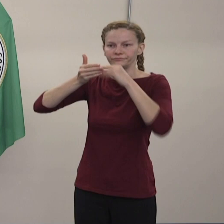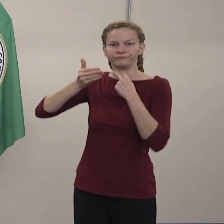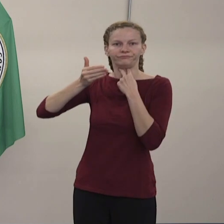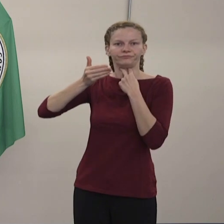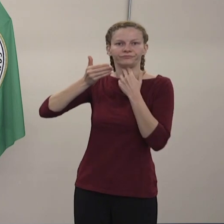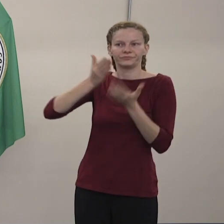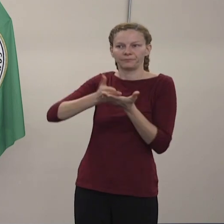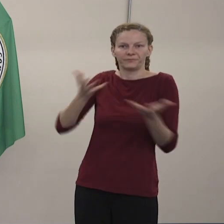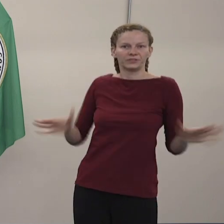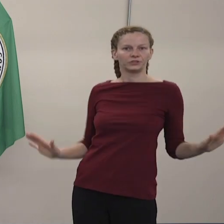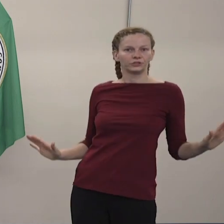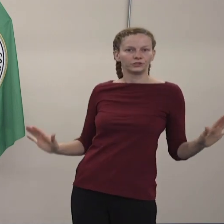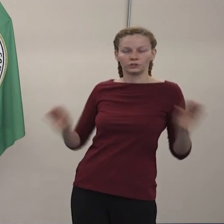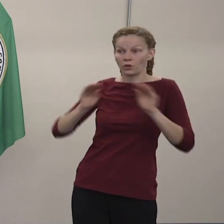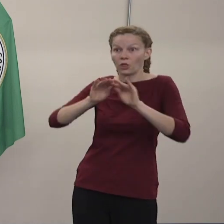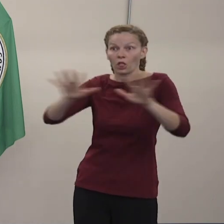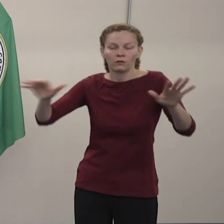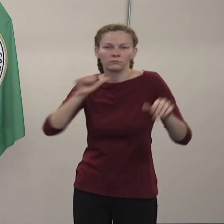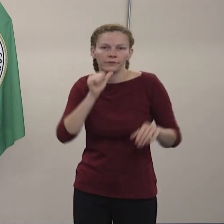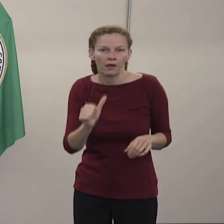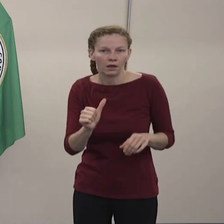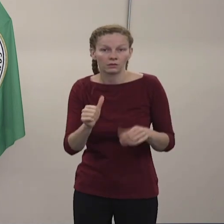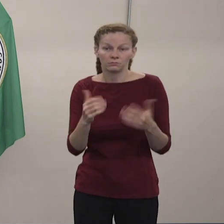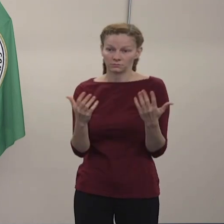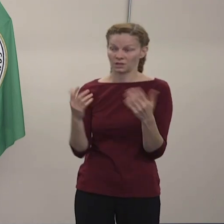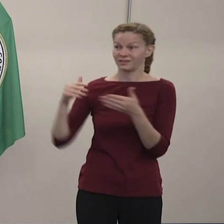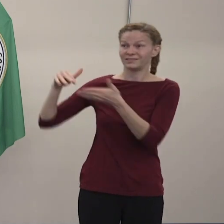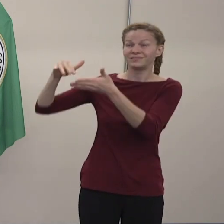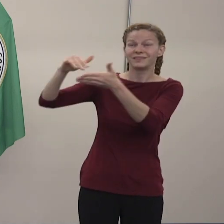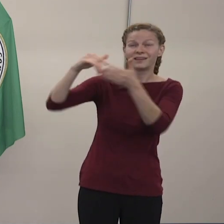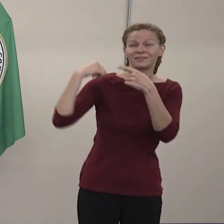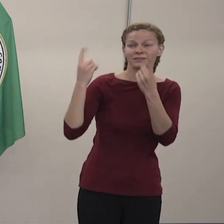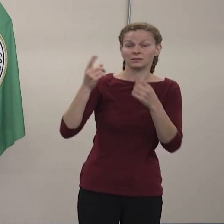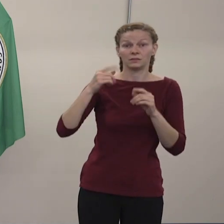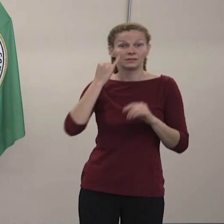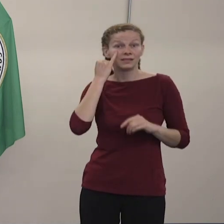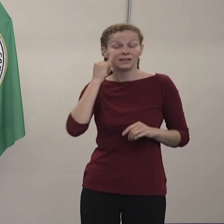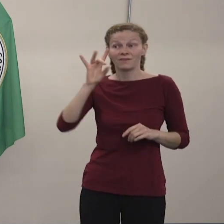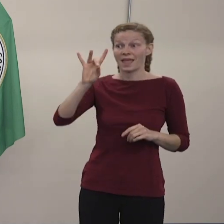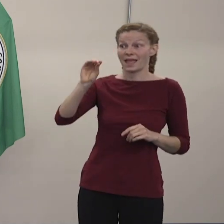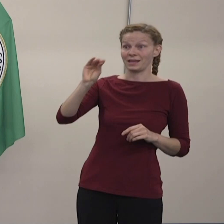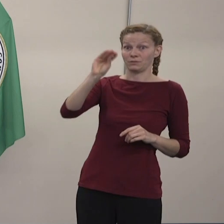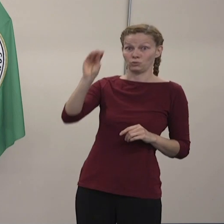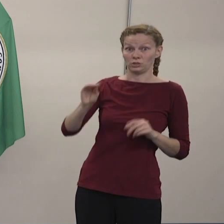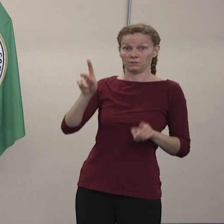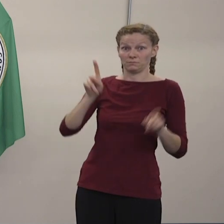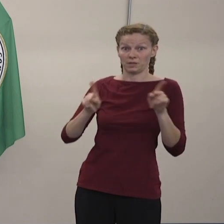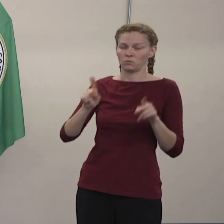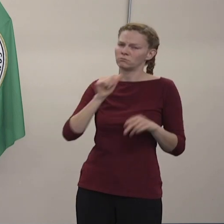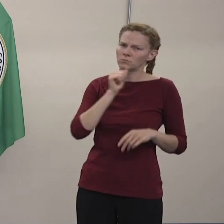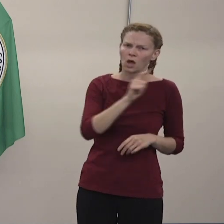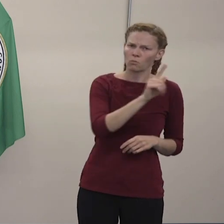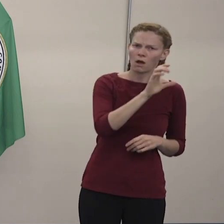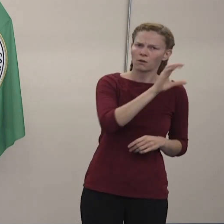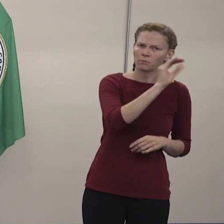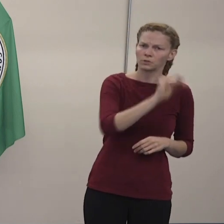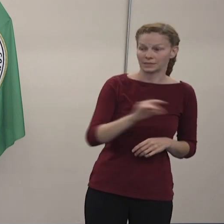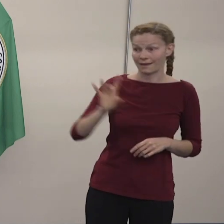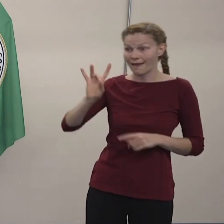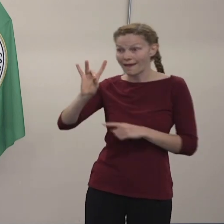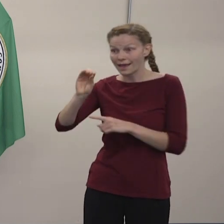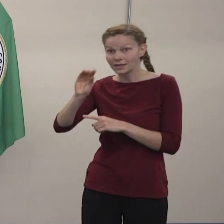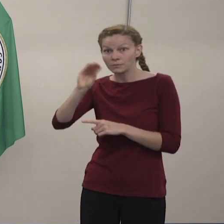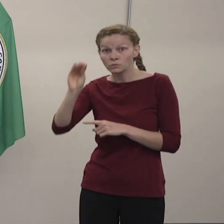80% de la población que usa cubierta en el público ayuda a detener la transmisión